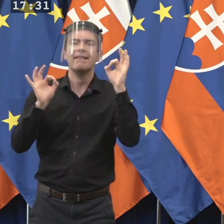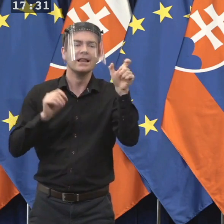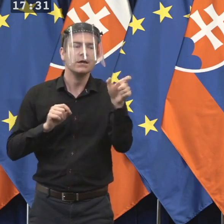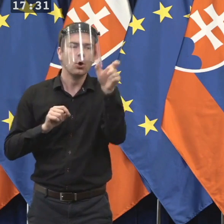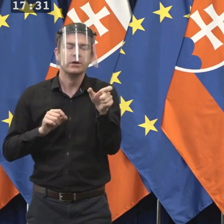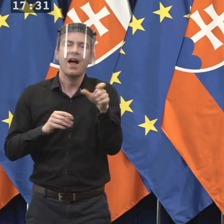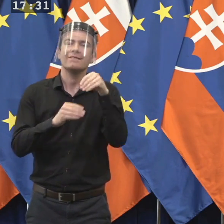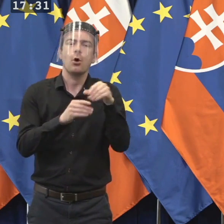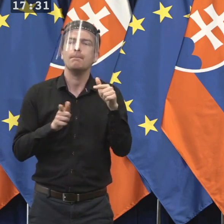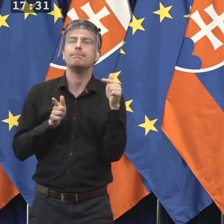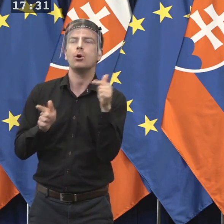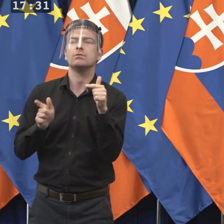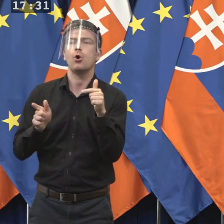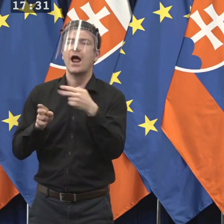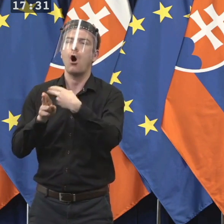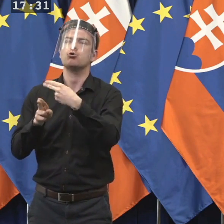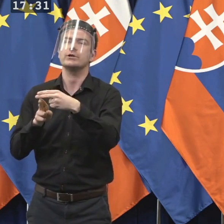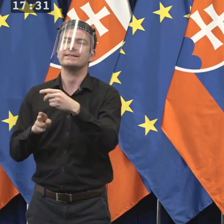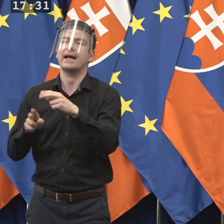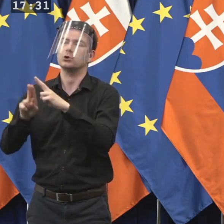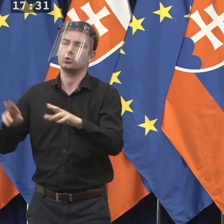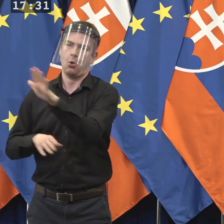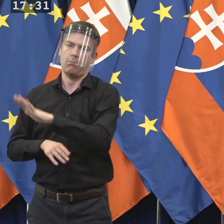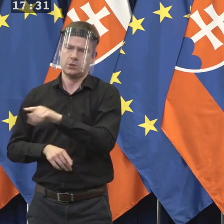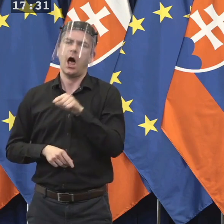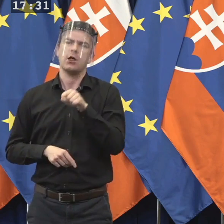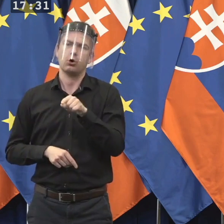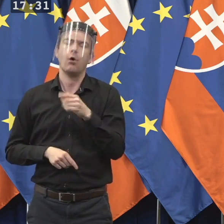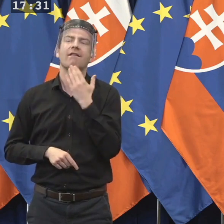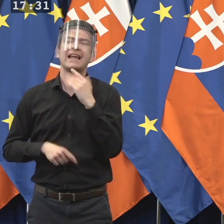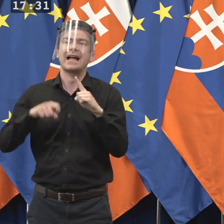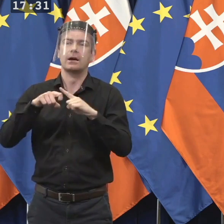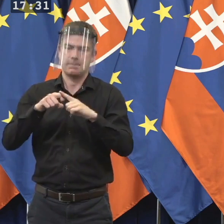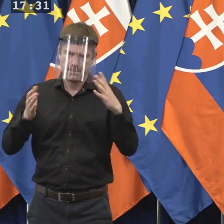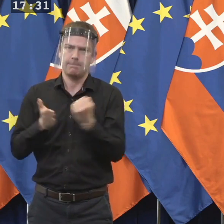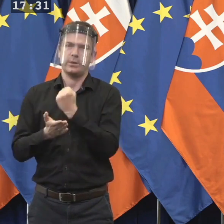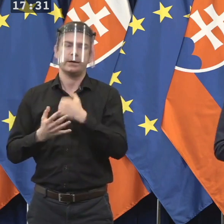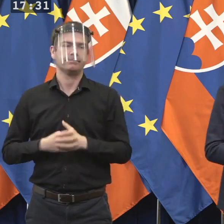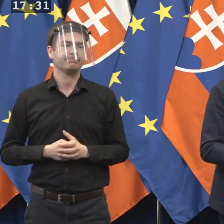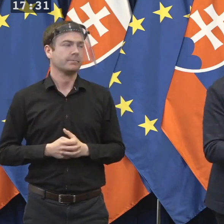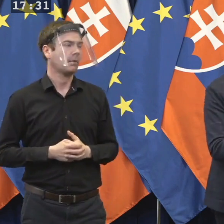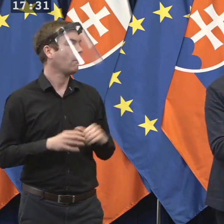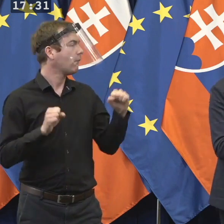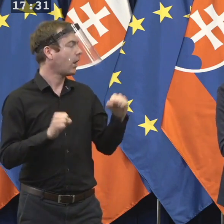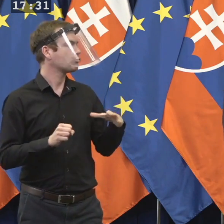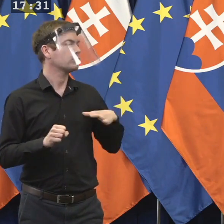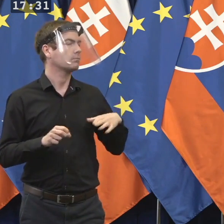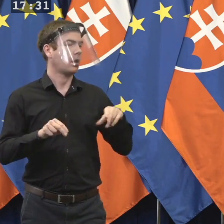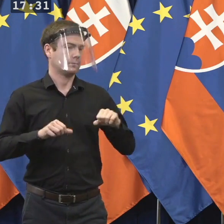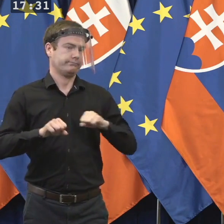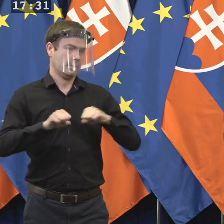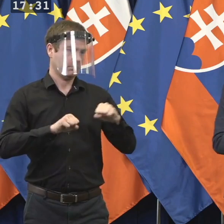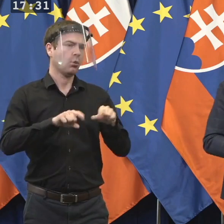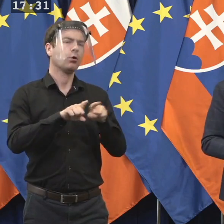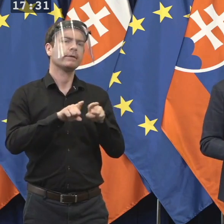voľbou pána doktora Klimenta dosiahli. Ďakujem veľmi pekne. Vážený pán premiér, vážená pani ministerka spravodlivosti, pán minister vnútra,